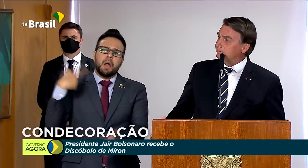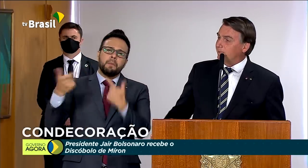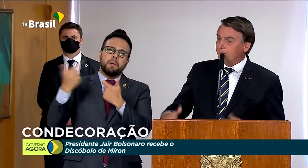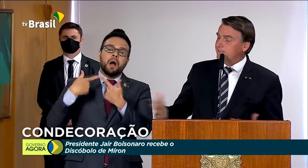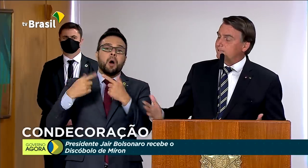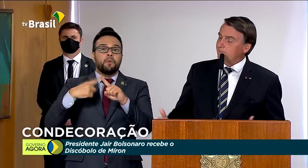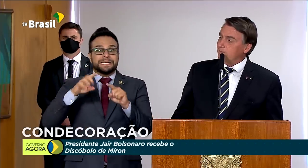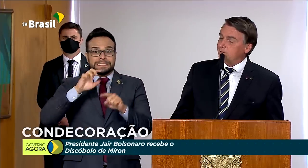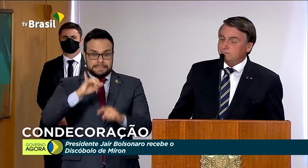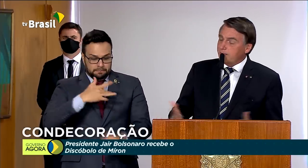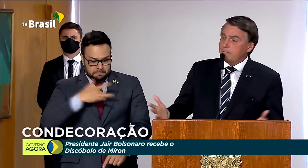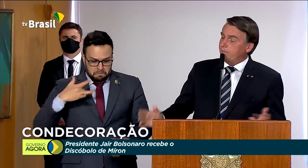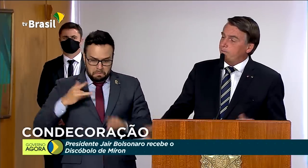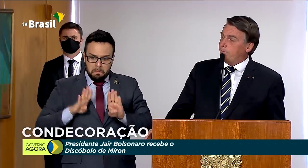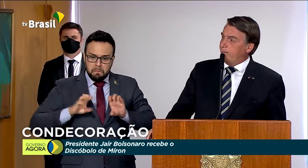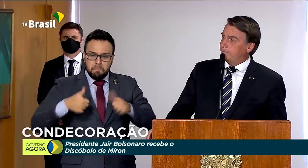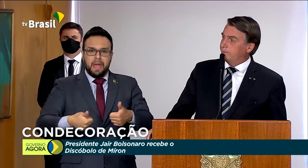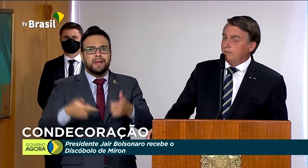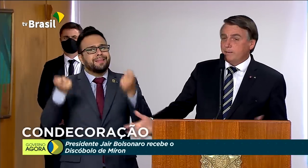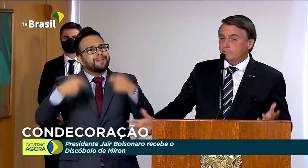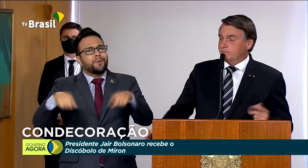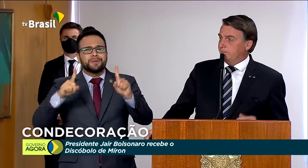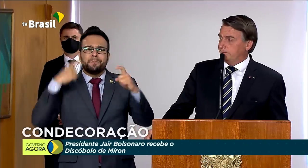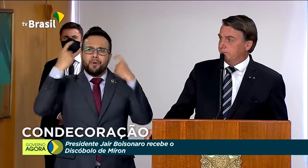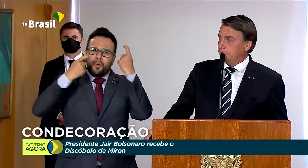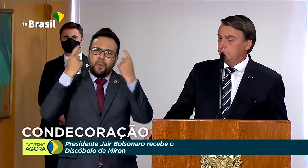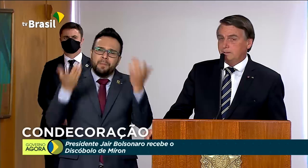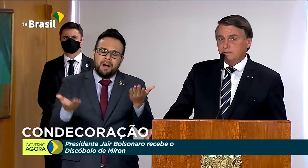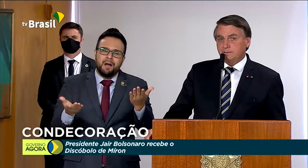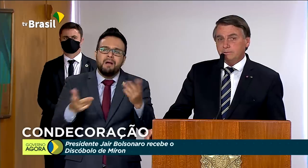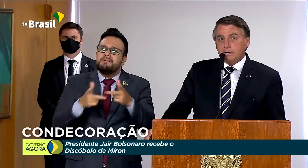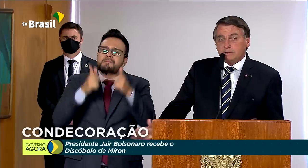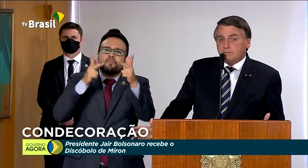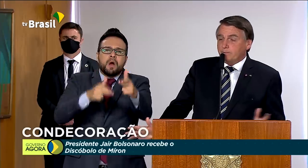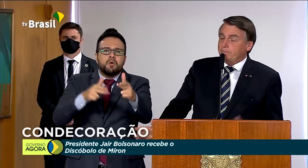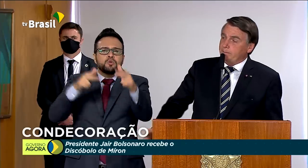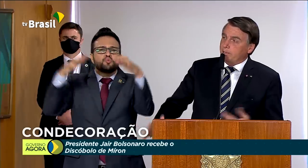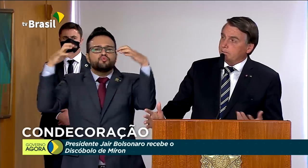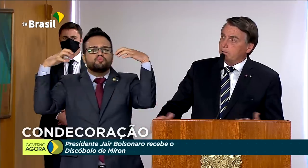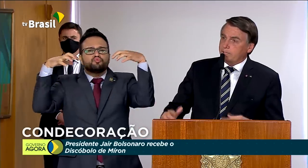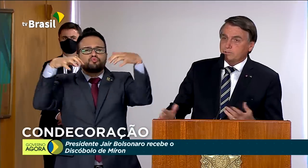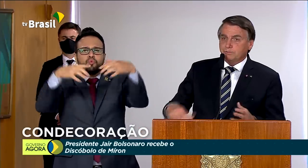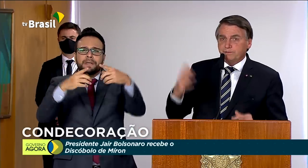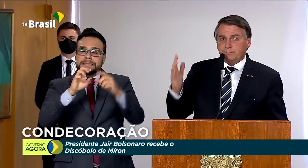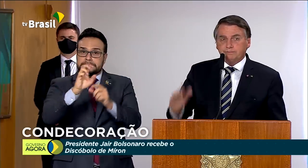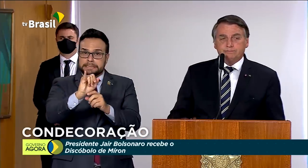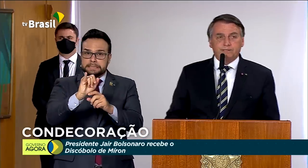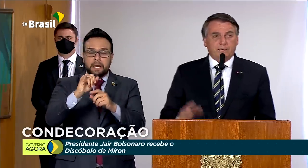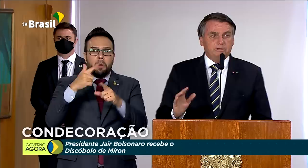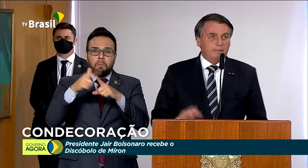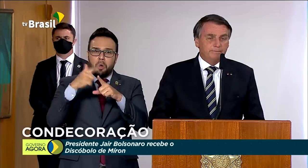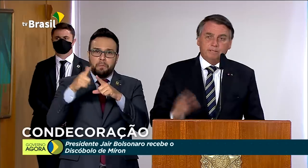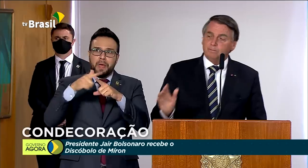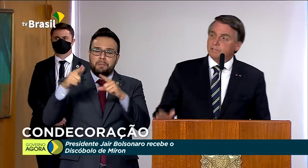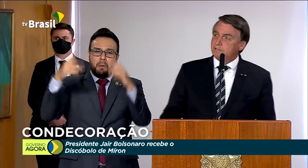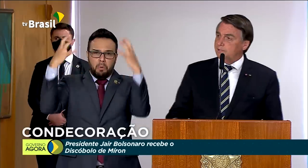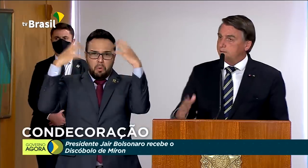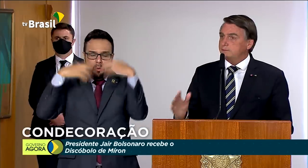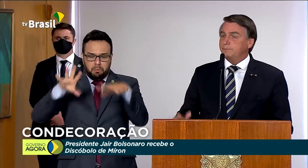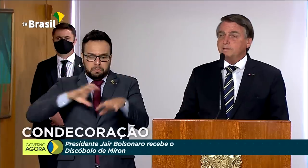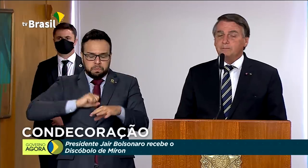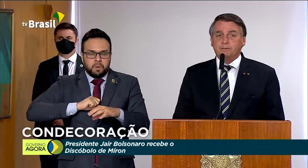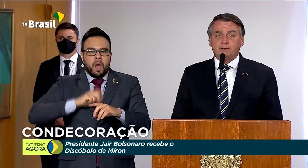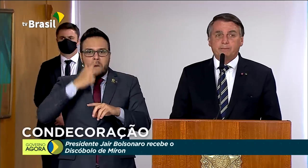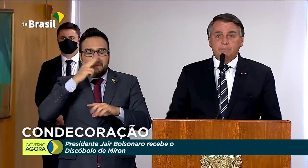preparo, está bem de saúde, não tem que se preocupar, é igual uma chuva. Se o cara está com problema, qualquer chuvinha vira ali uma pneumonia